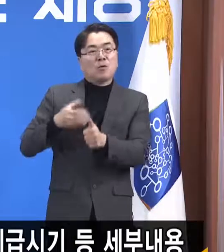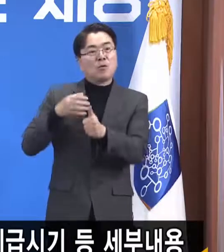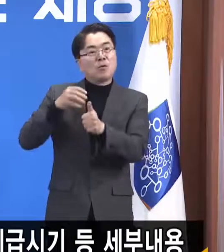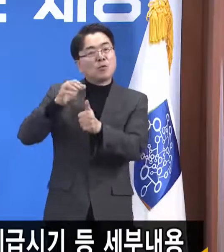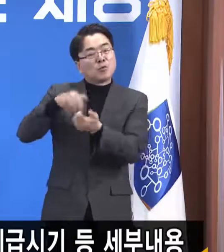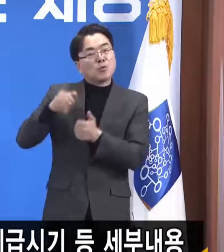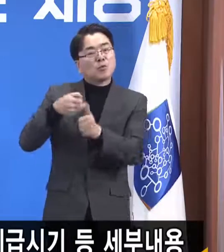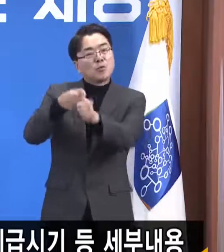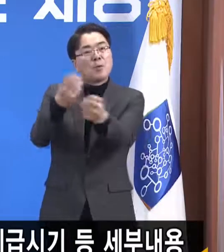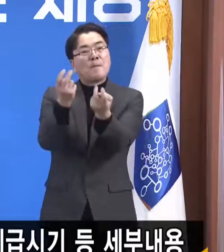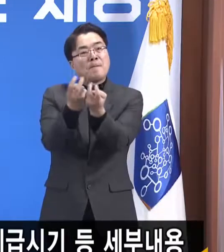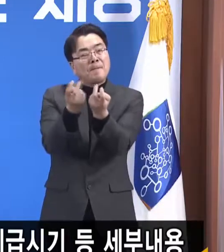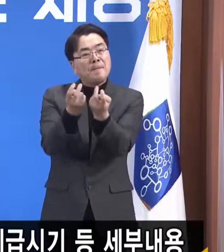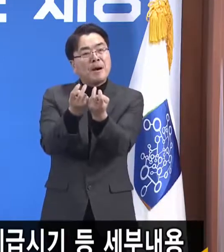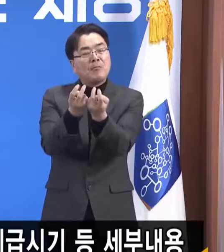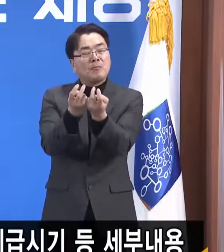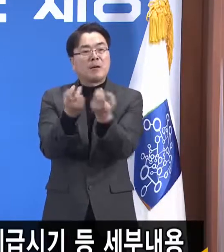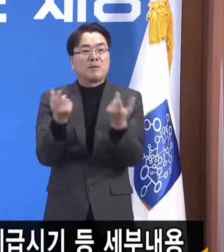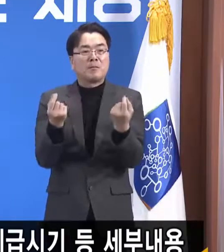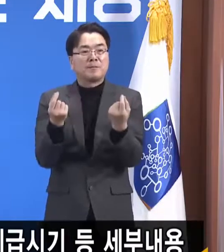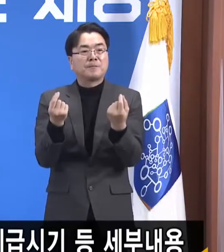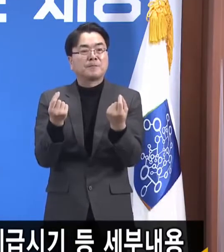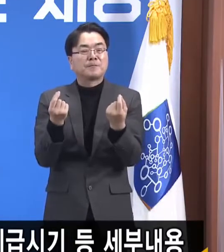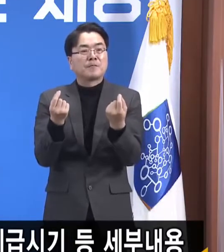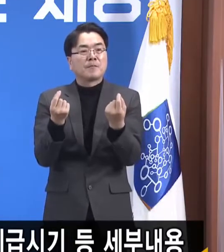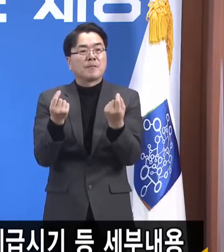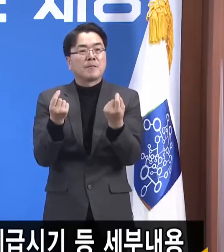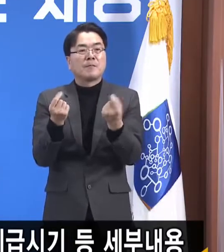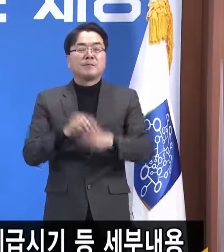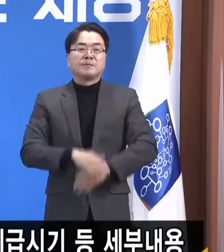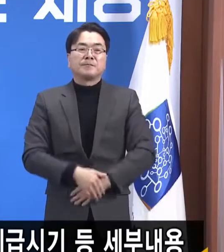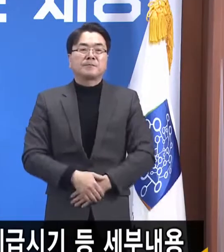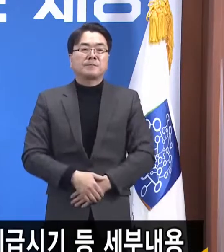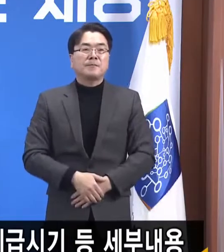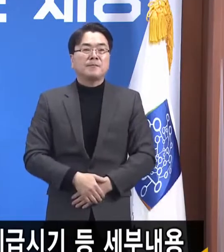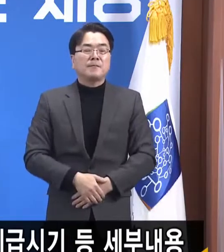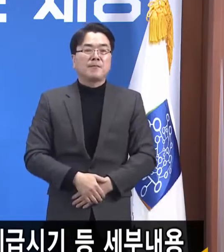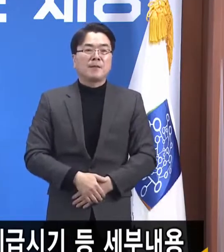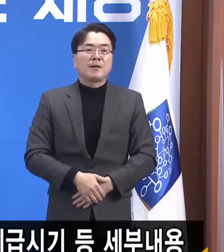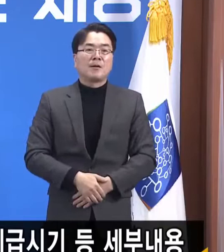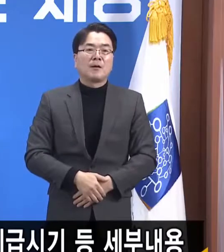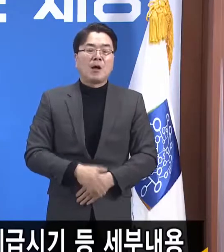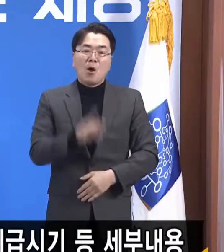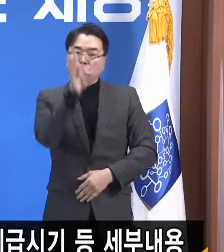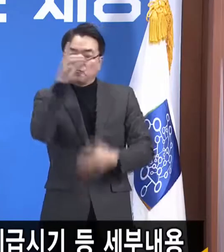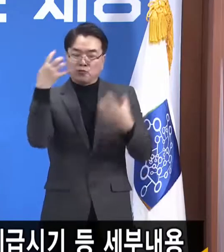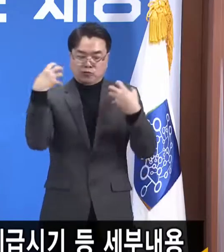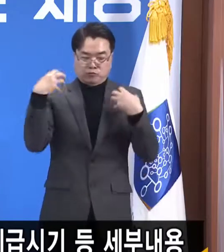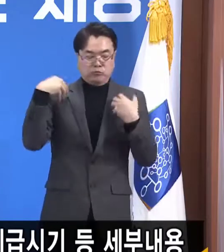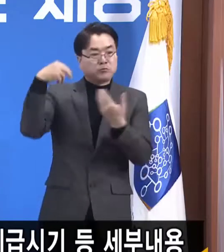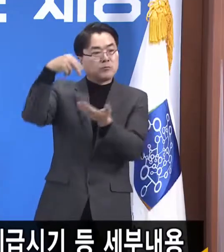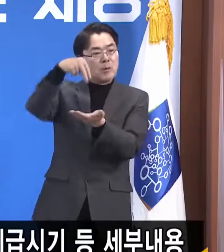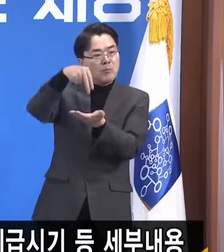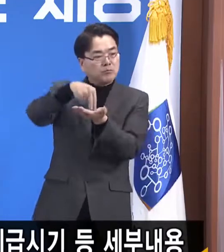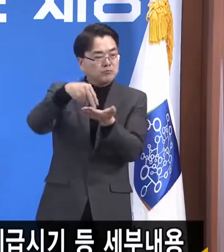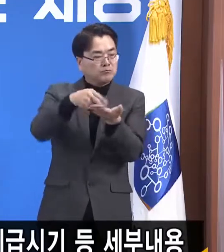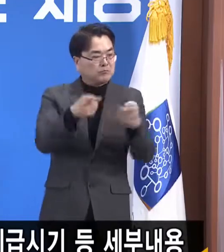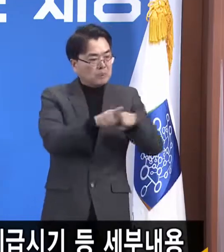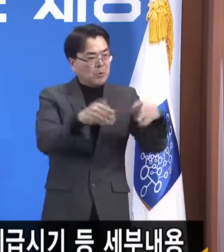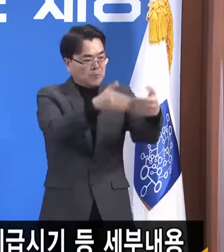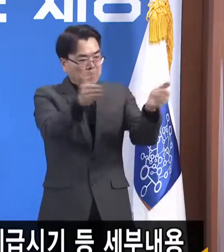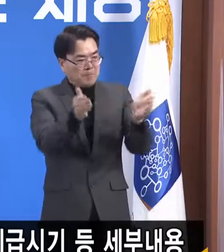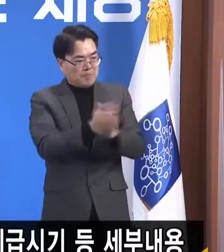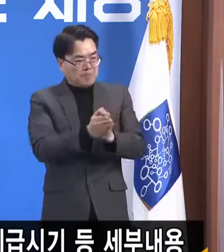재난기본소득을 지급하는 재난지원금은 정부에서도 당에서도 이제 논의가